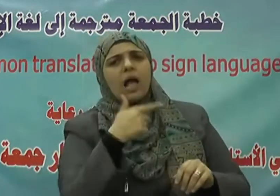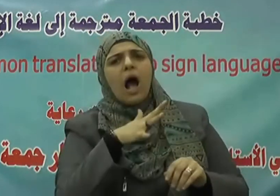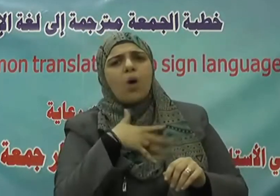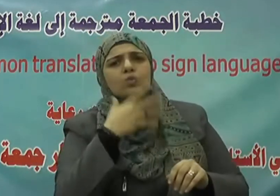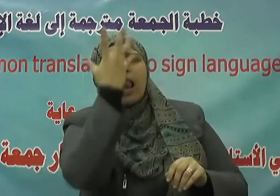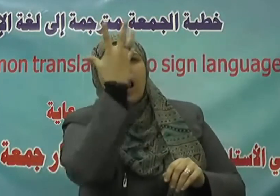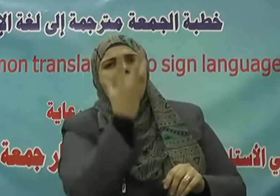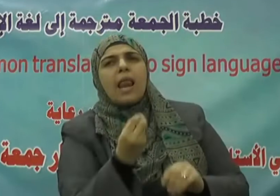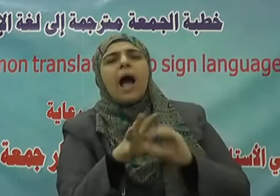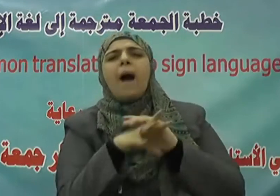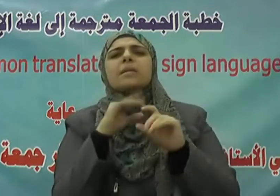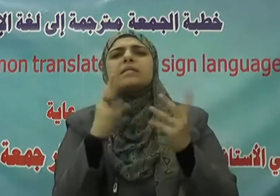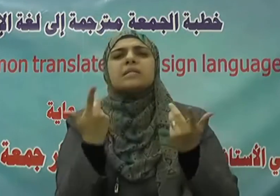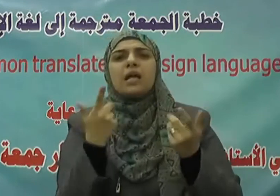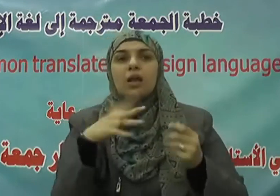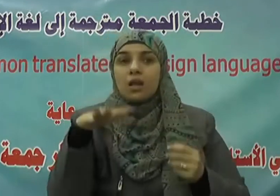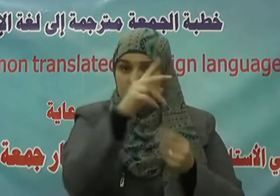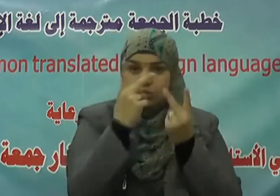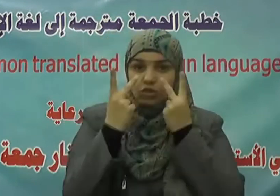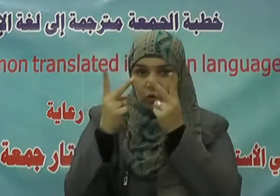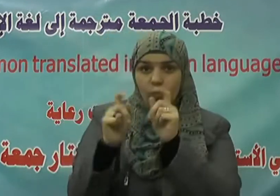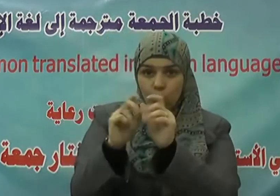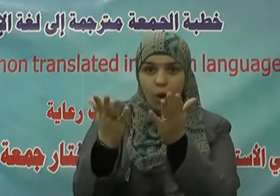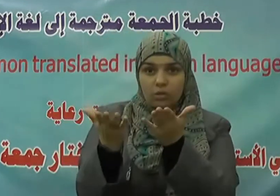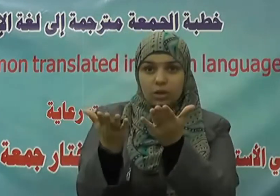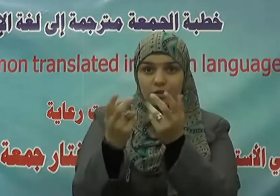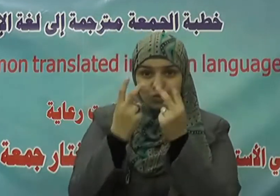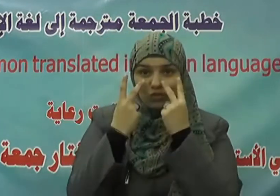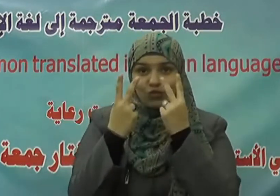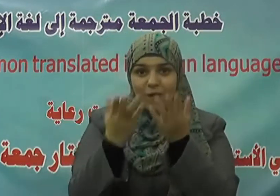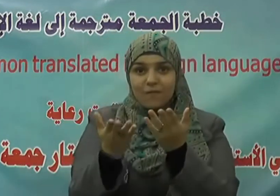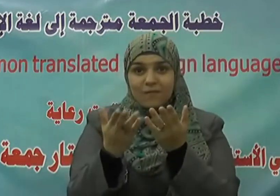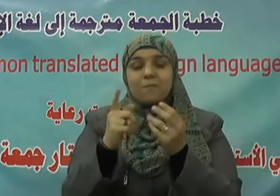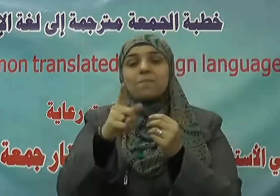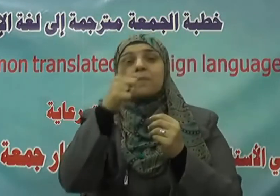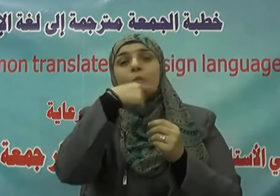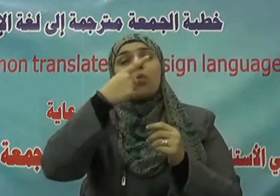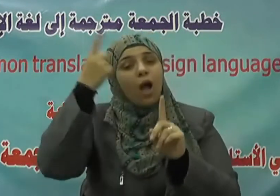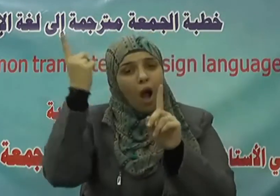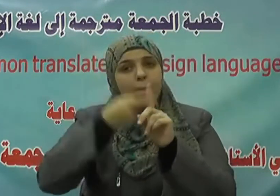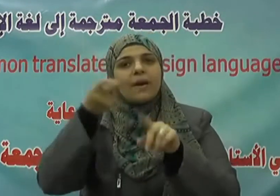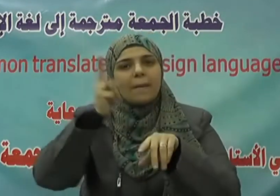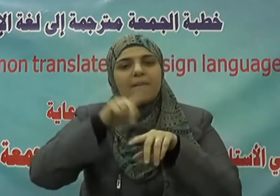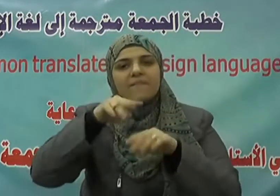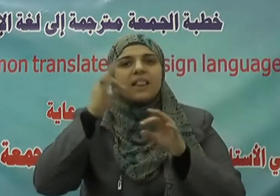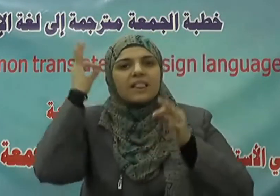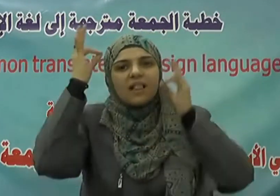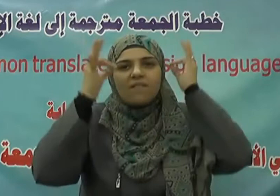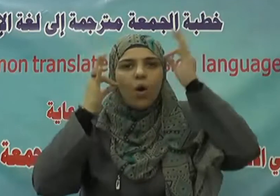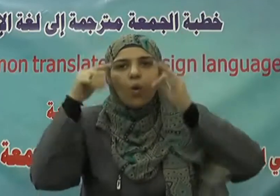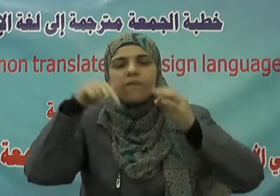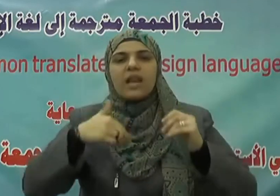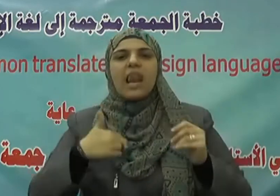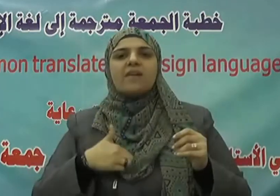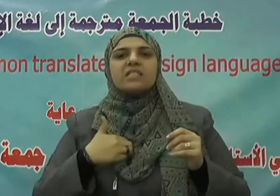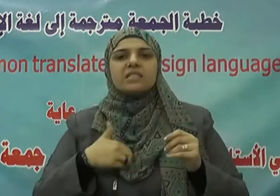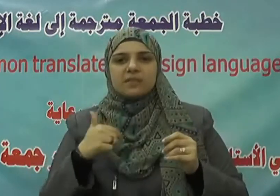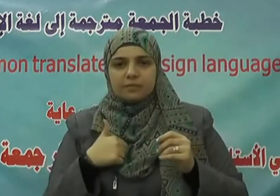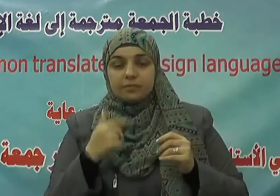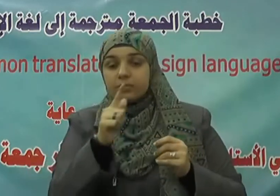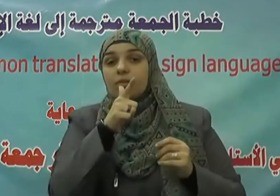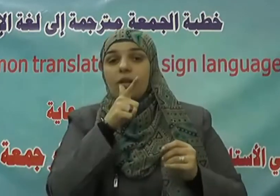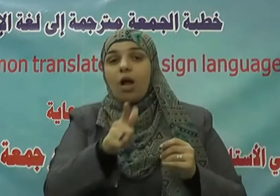أفلا تبصرون كما أمرنا بالتفكر في النفس فقال